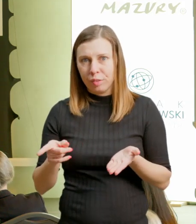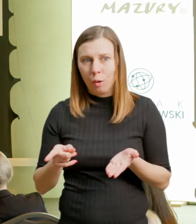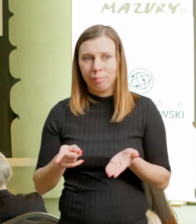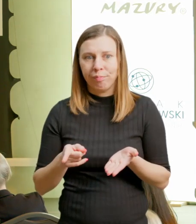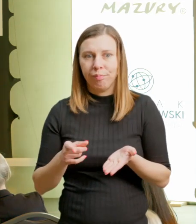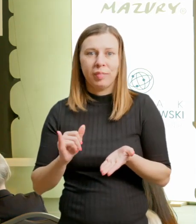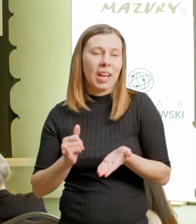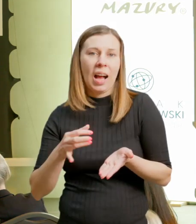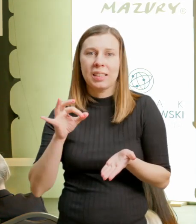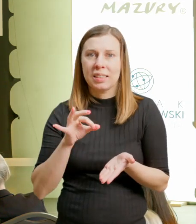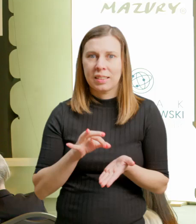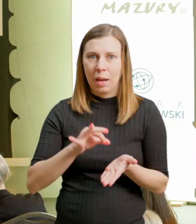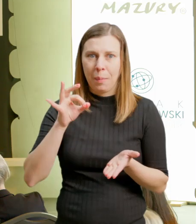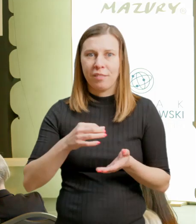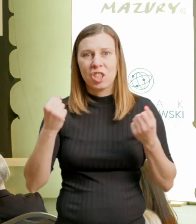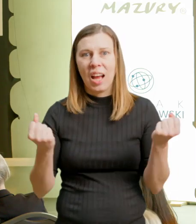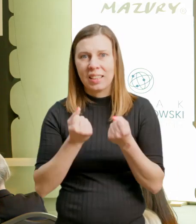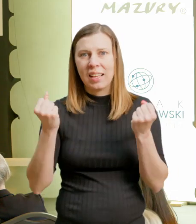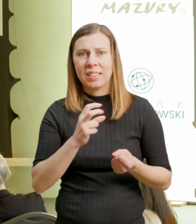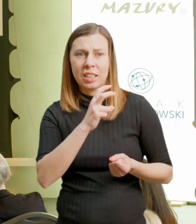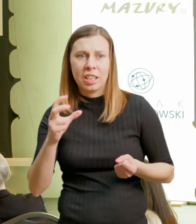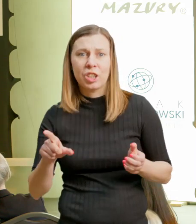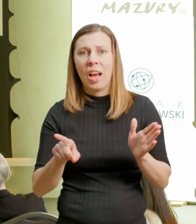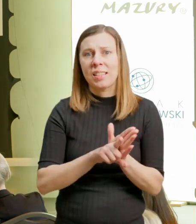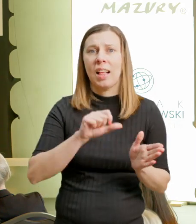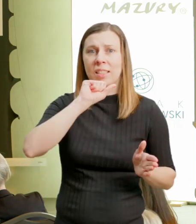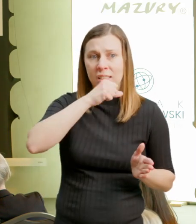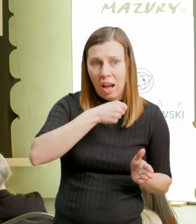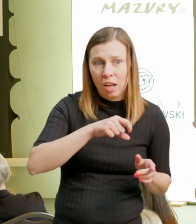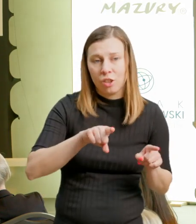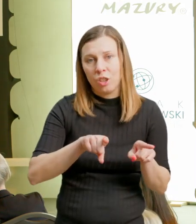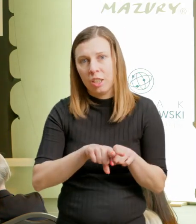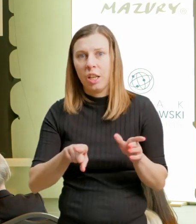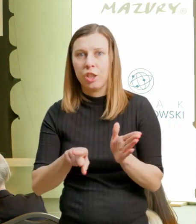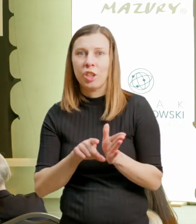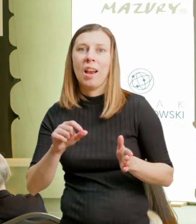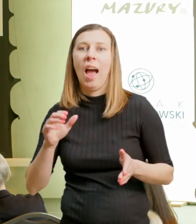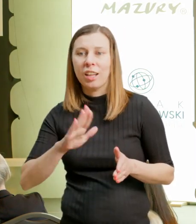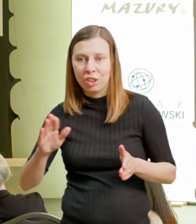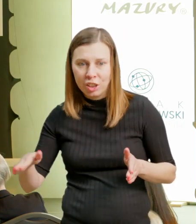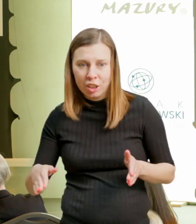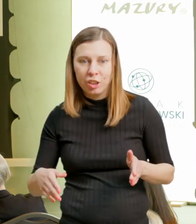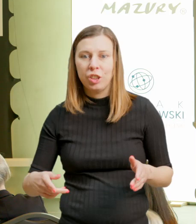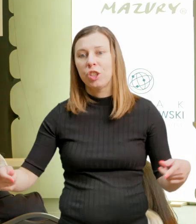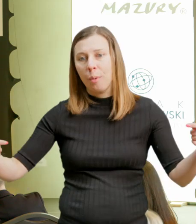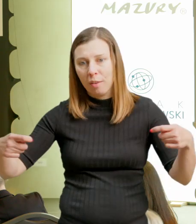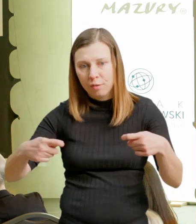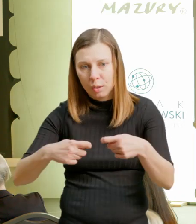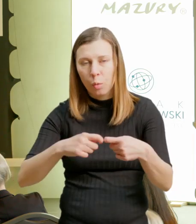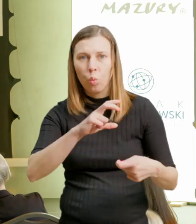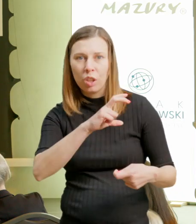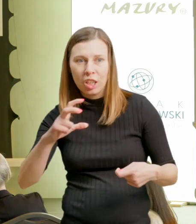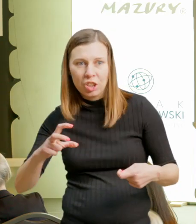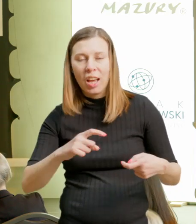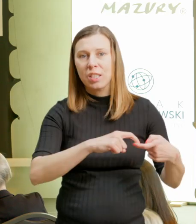dzieci, aby ten wspólny czas połączyć jednym mianownikiem. Takim mianownikiem, doskonałym mianownikiem. Są